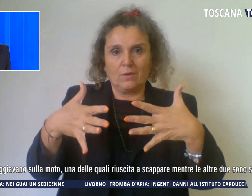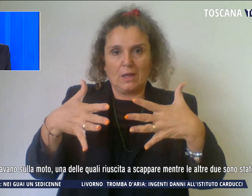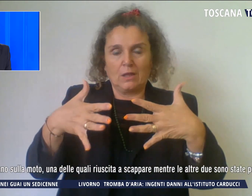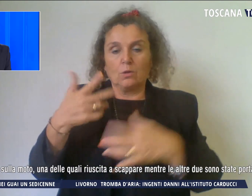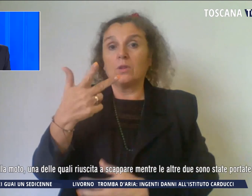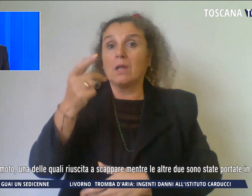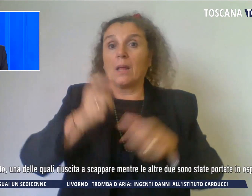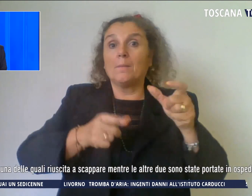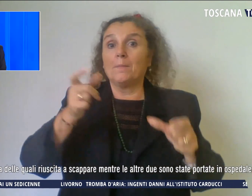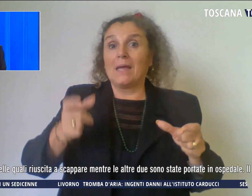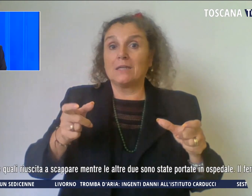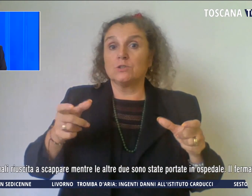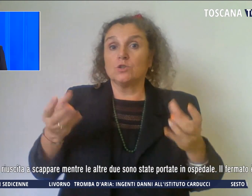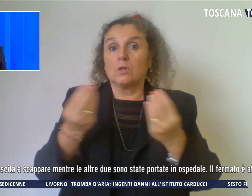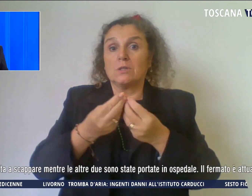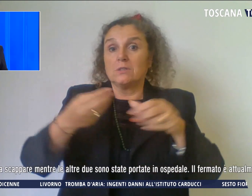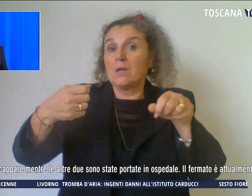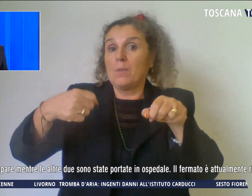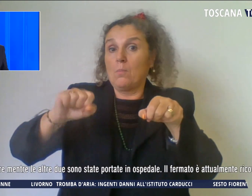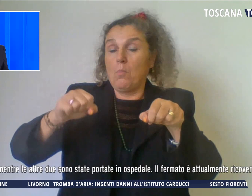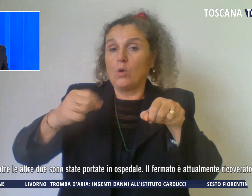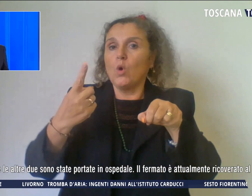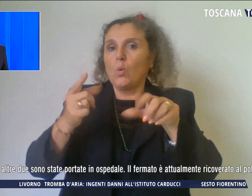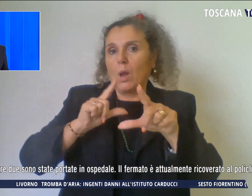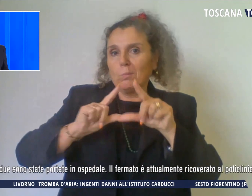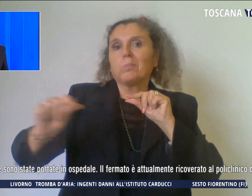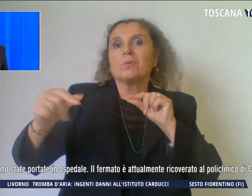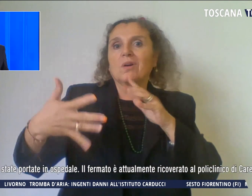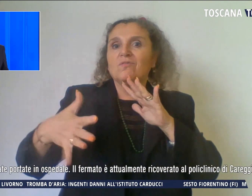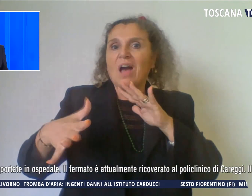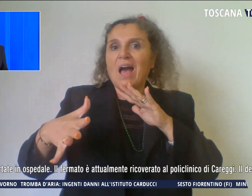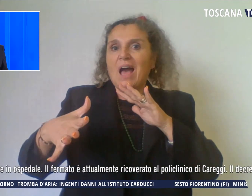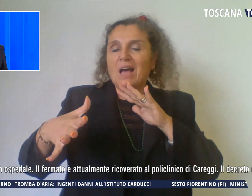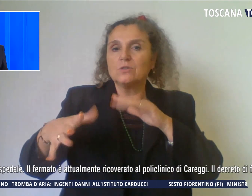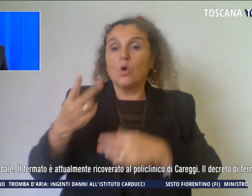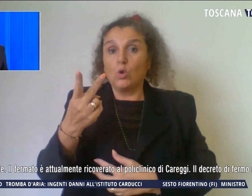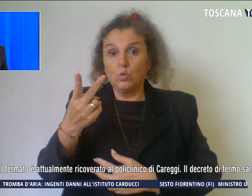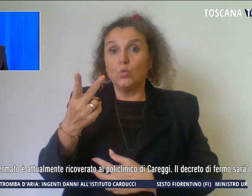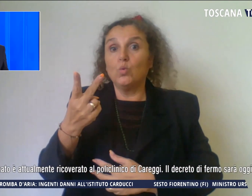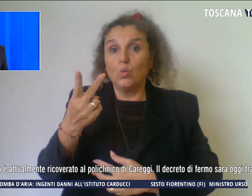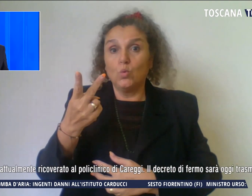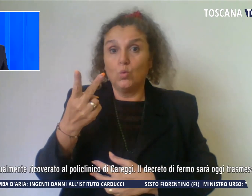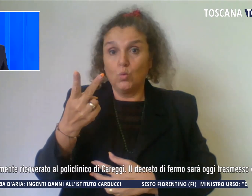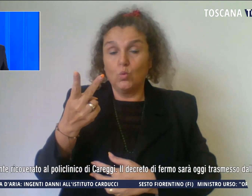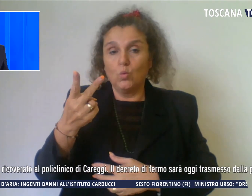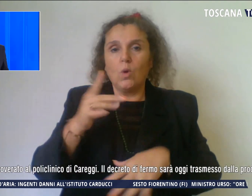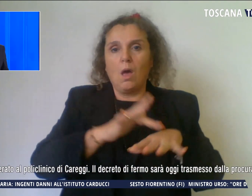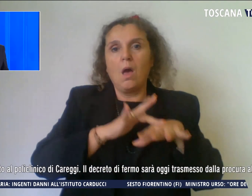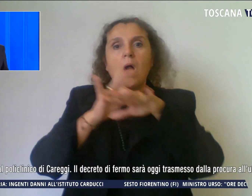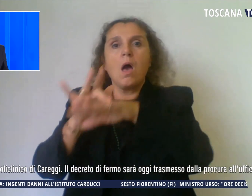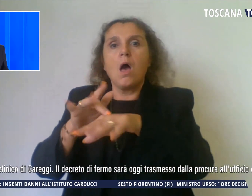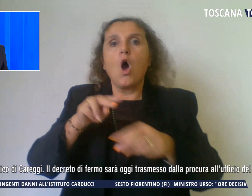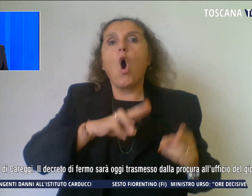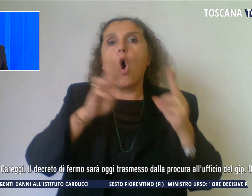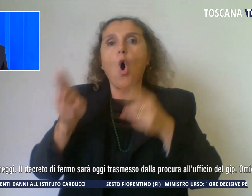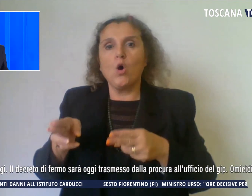che viaggiavano sulla moto, una delle quali è riuscita a scappare, mentre le altre due sono state portate in ospedale. Il fermato è